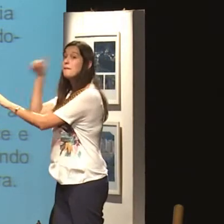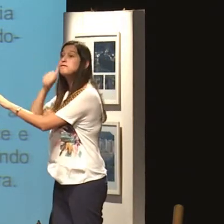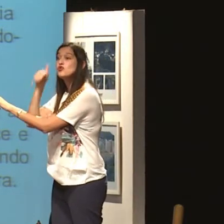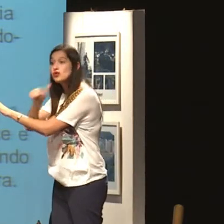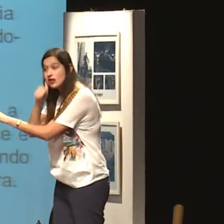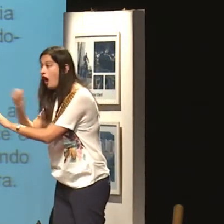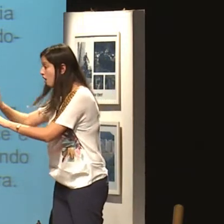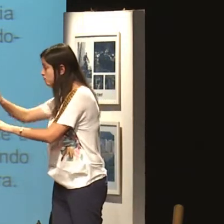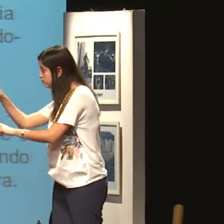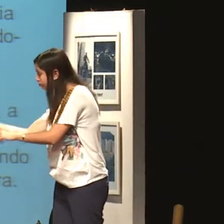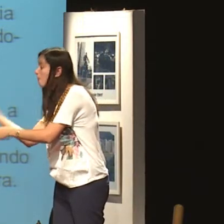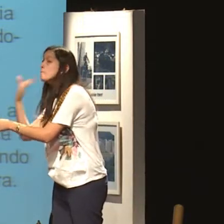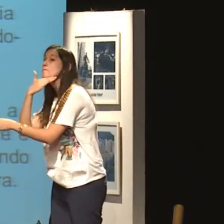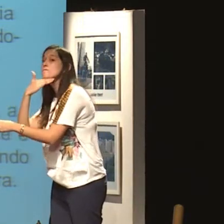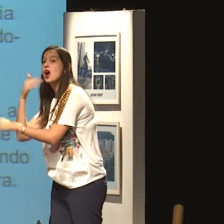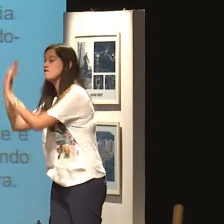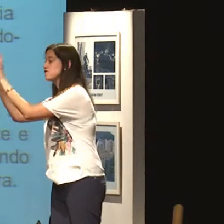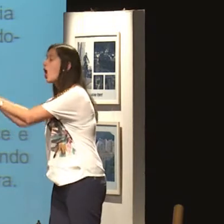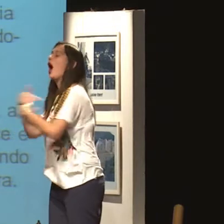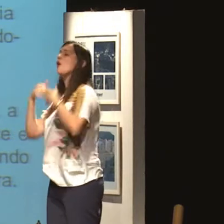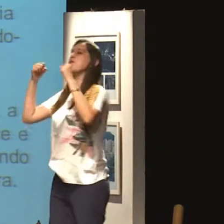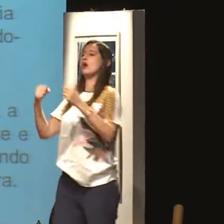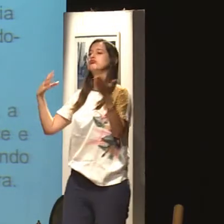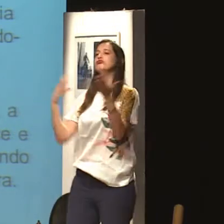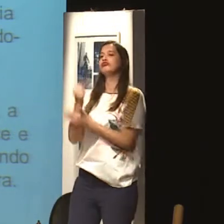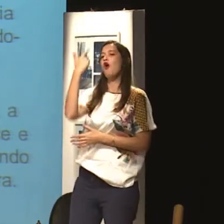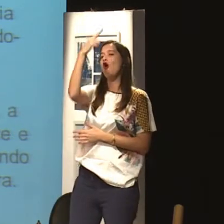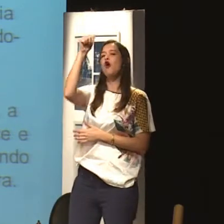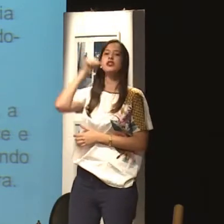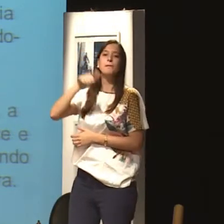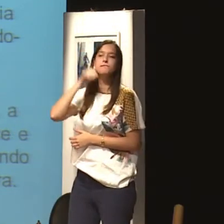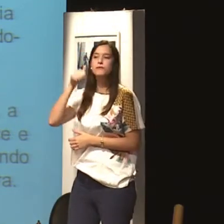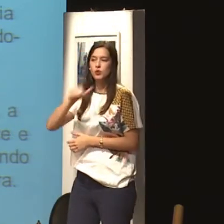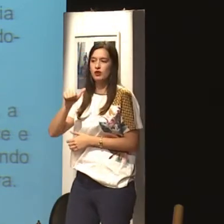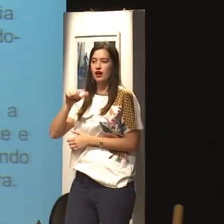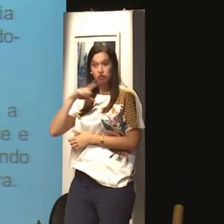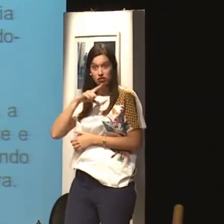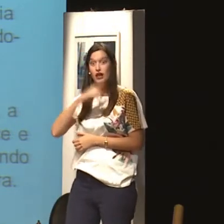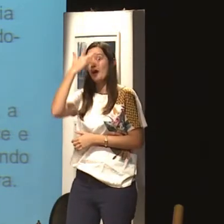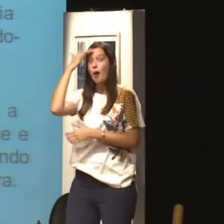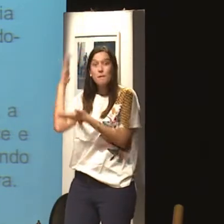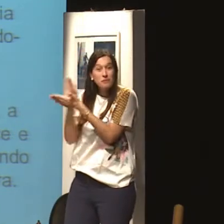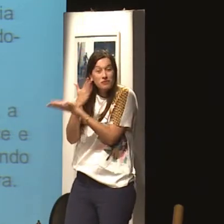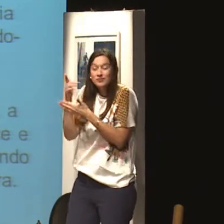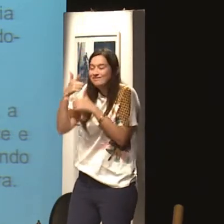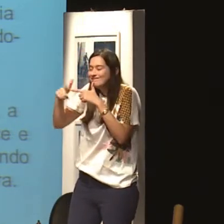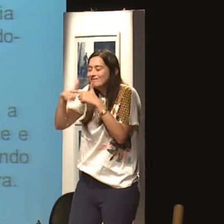E por isso que muitos homens, quando terminam o relacionamento, vão lá, batem na mulher ou então matam. E depois se relacionam com outras.